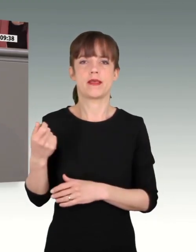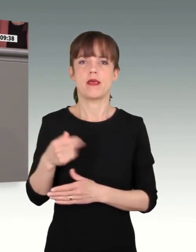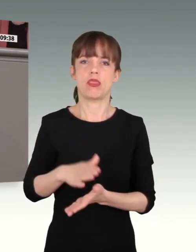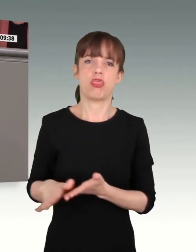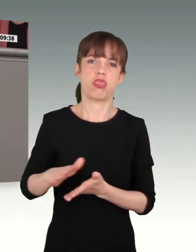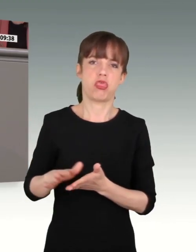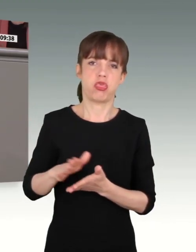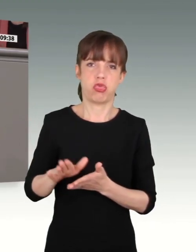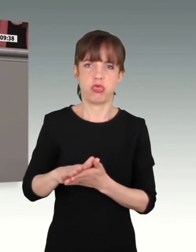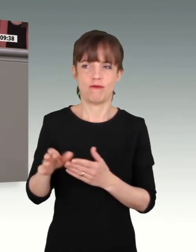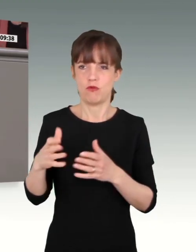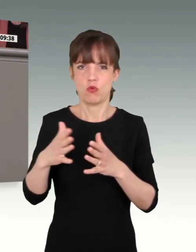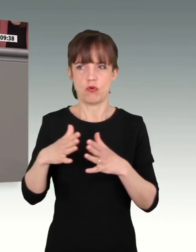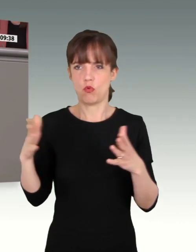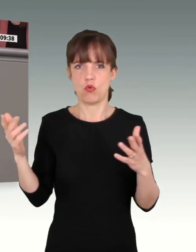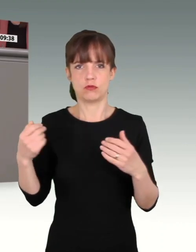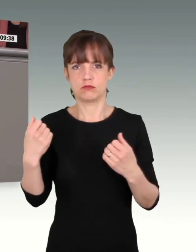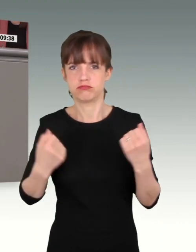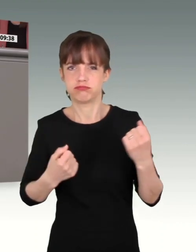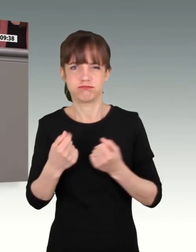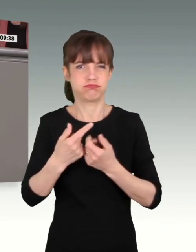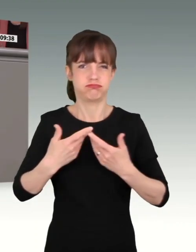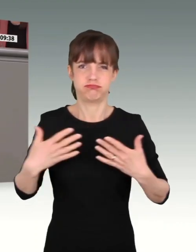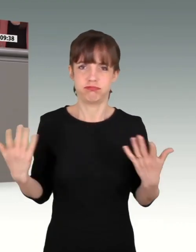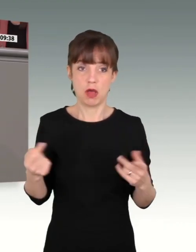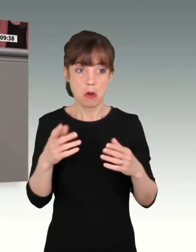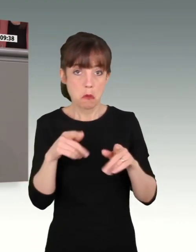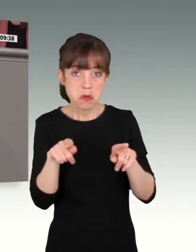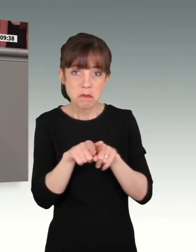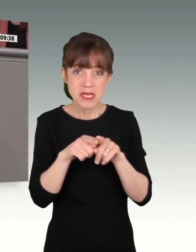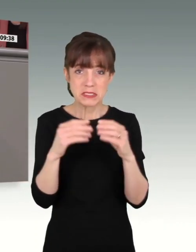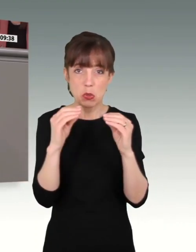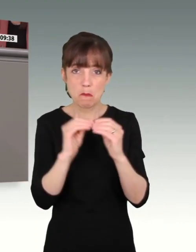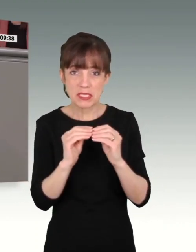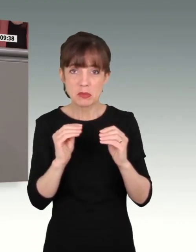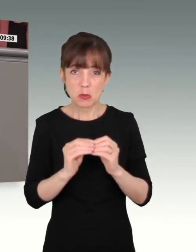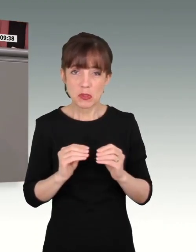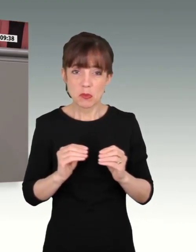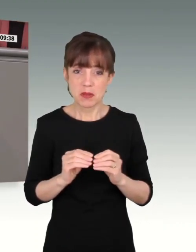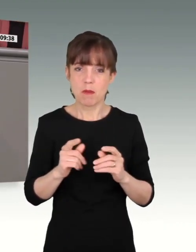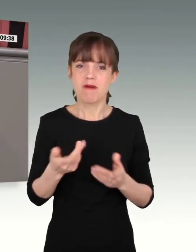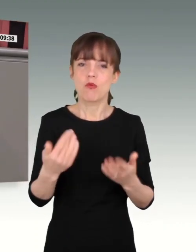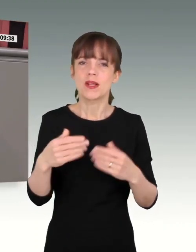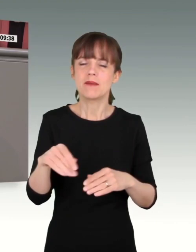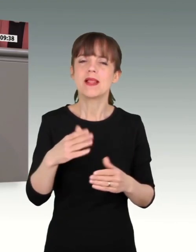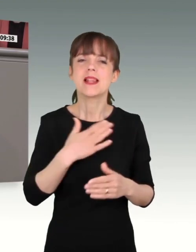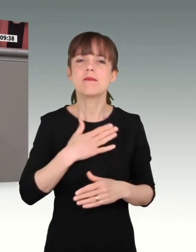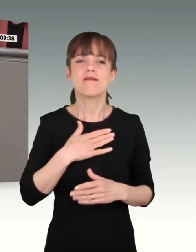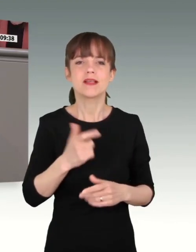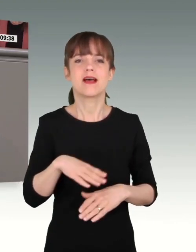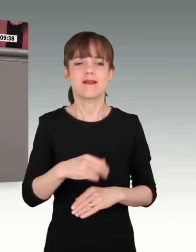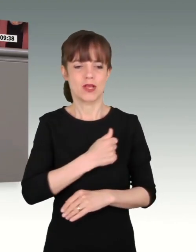das kein Konzept vorliegt und wo nicht klar ist, ob diese Systeme kompatibel sind. Und woher man sie überhaupt nehmen soll, sollte man doch lieber bei der persönlichen